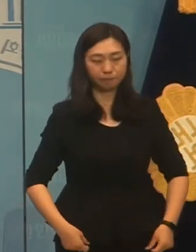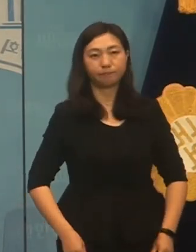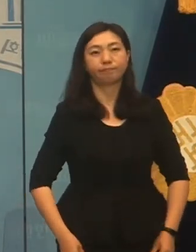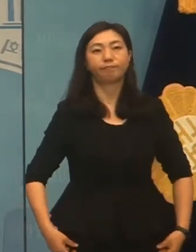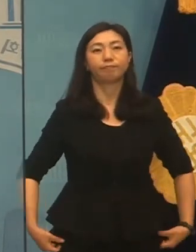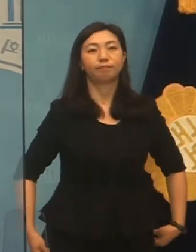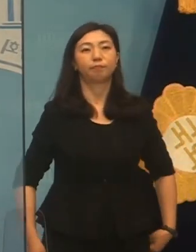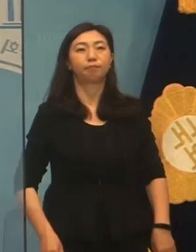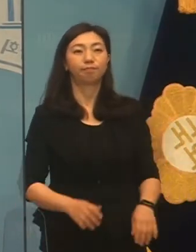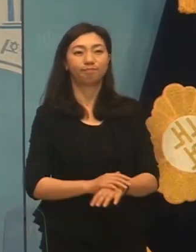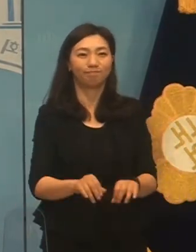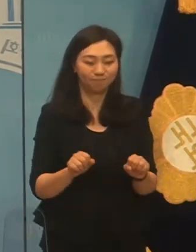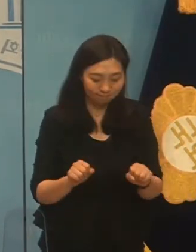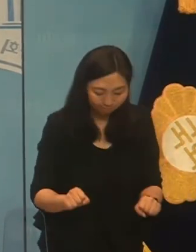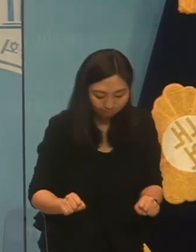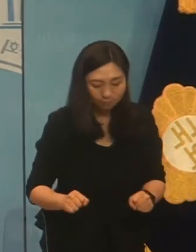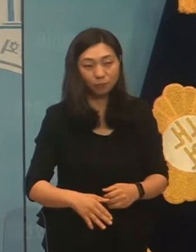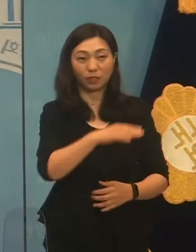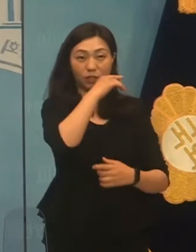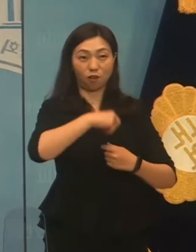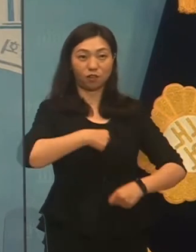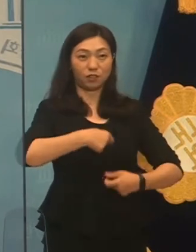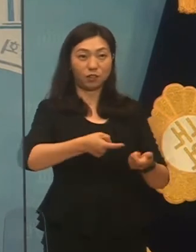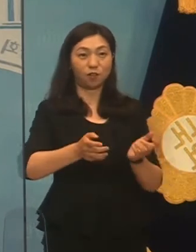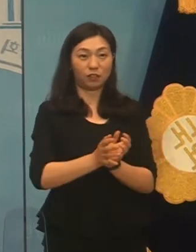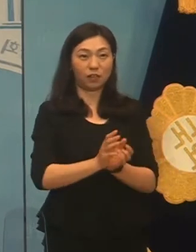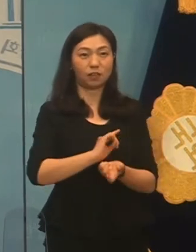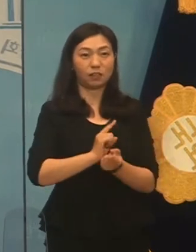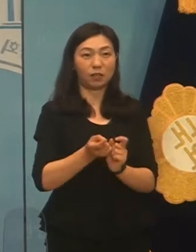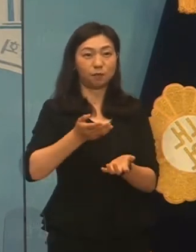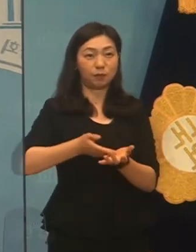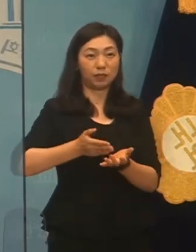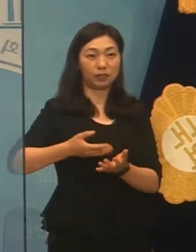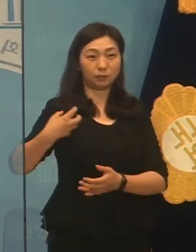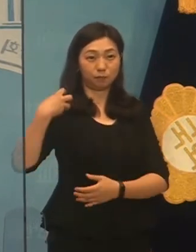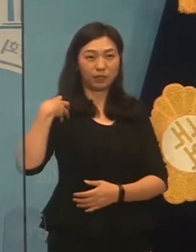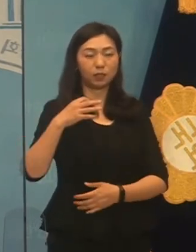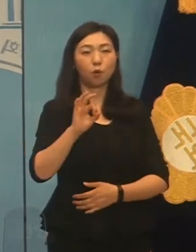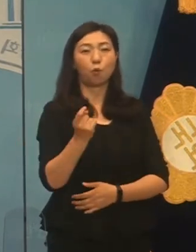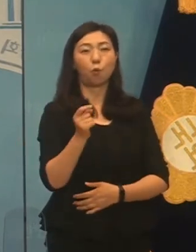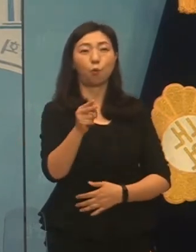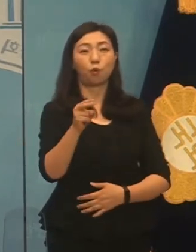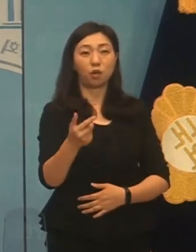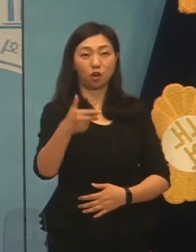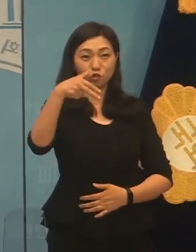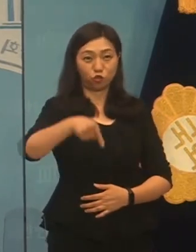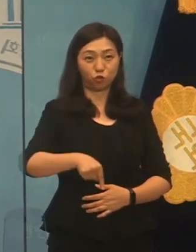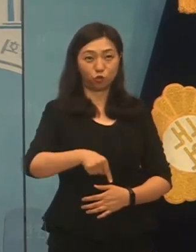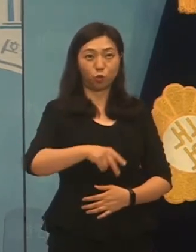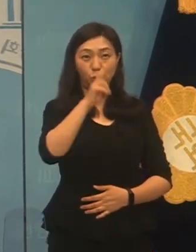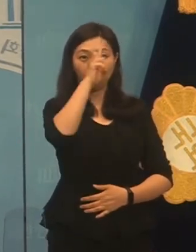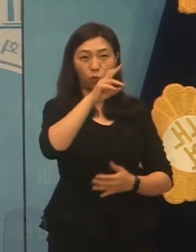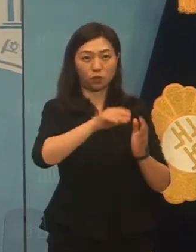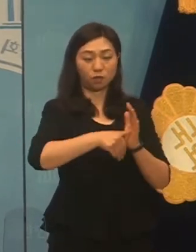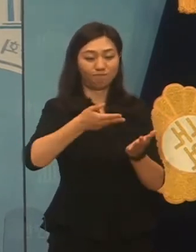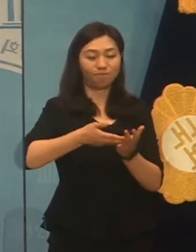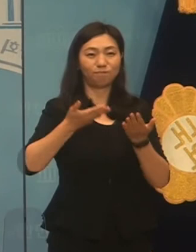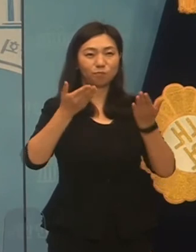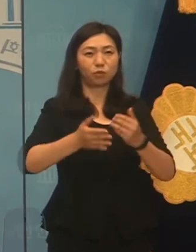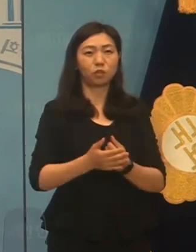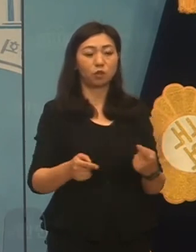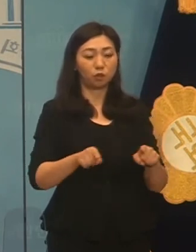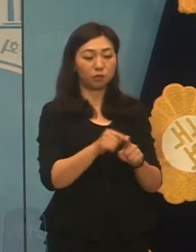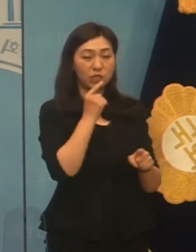네, 안녕하십니까. 정의당 대변인 오연지입니다. 오전 하나 브리핑 하겠습니다. 더불어민주당이